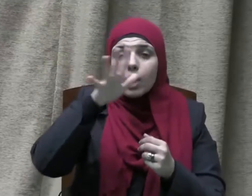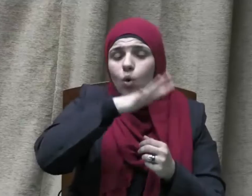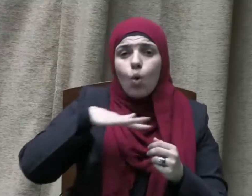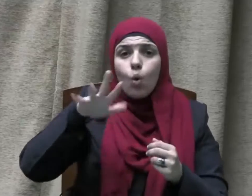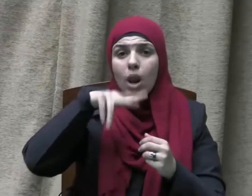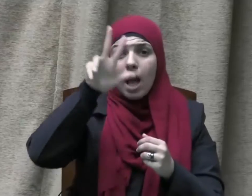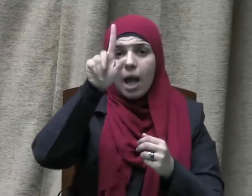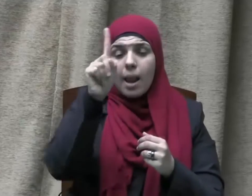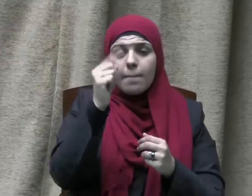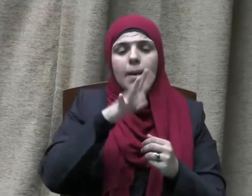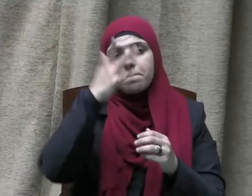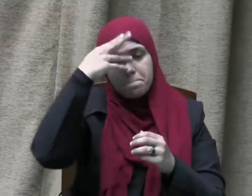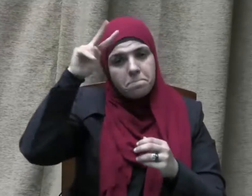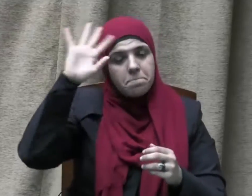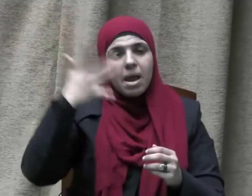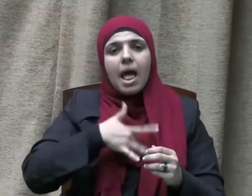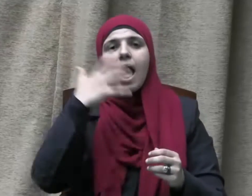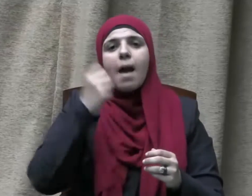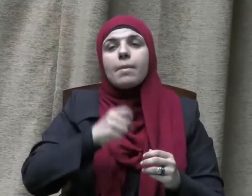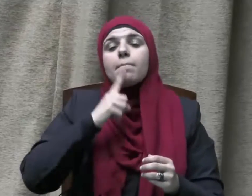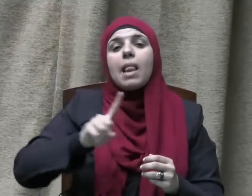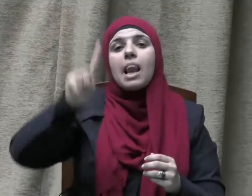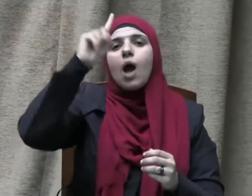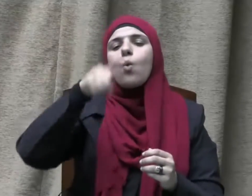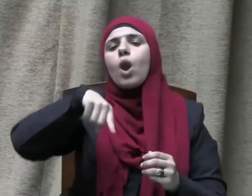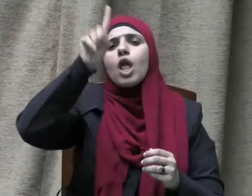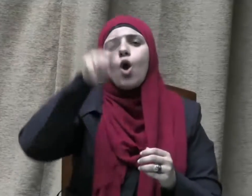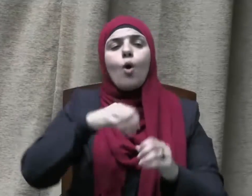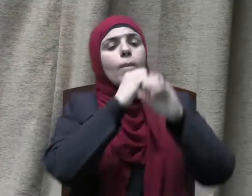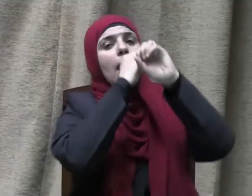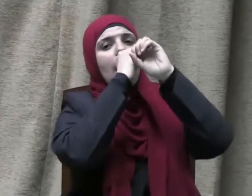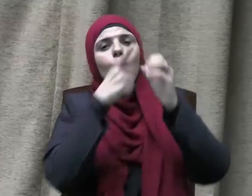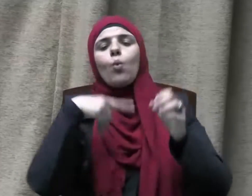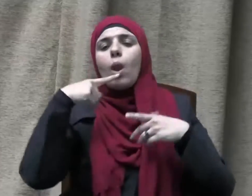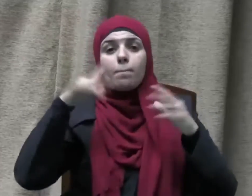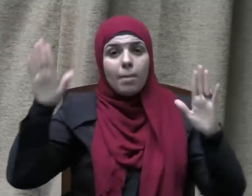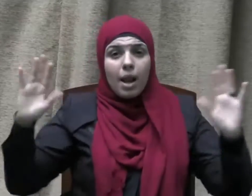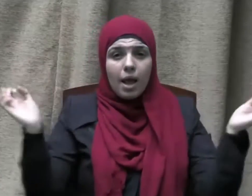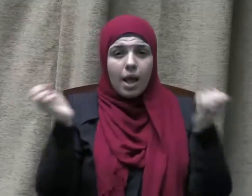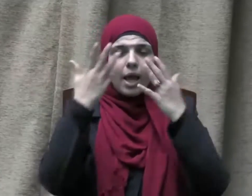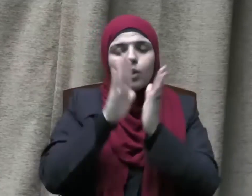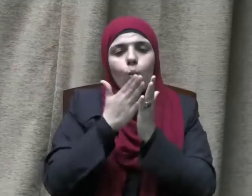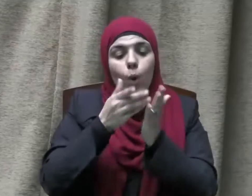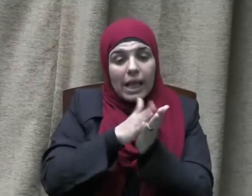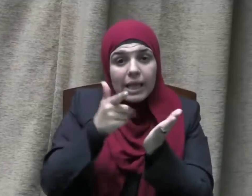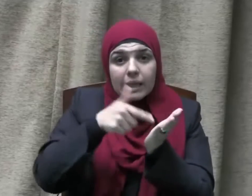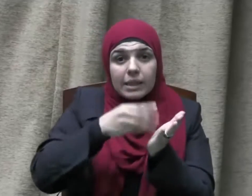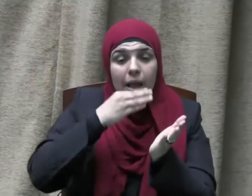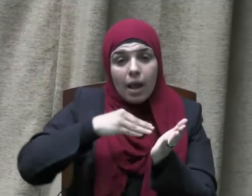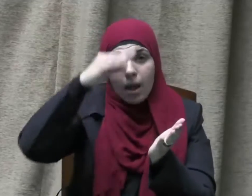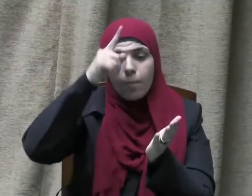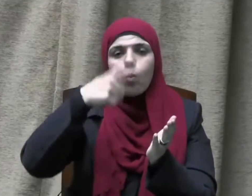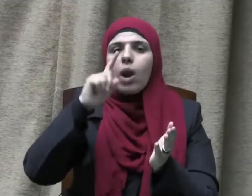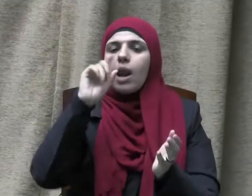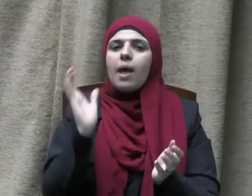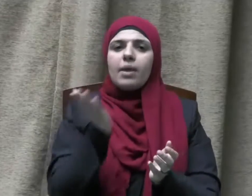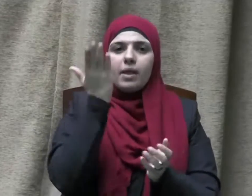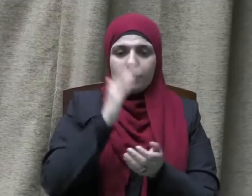من آمن بالله واليوم الآخر والملائكة والكتاب والنبيين وآت